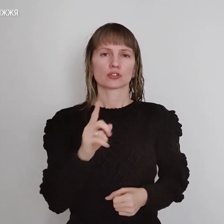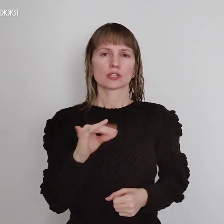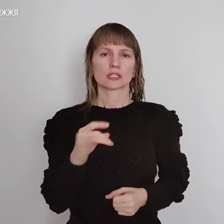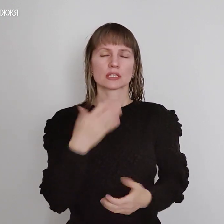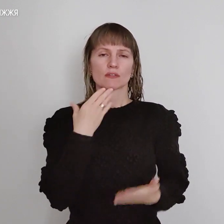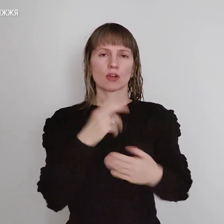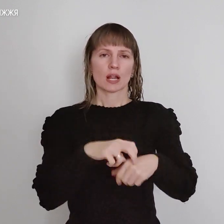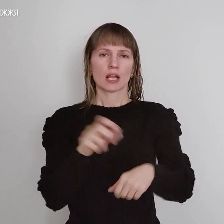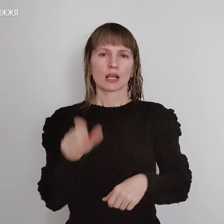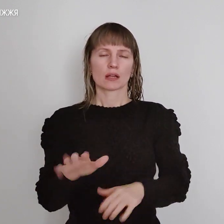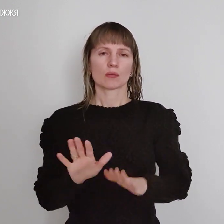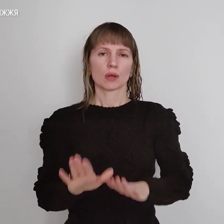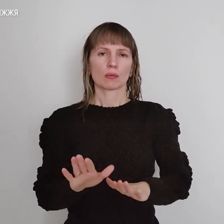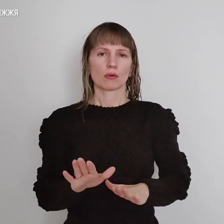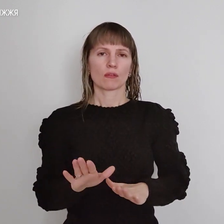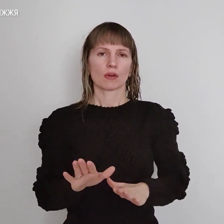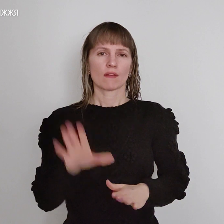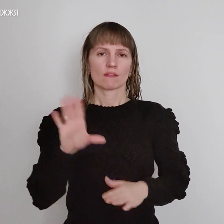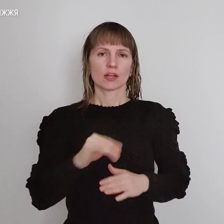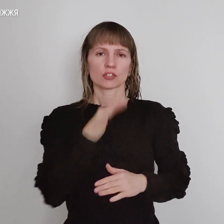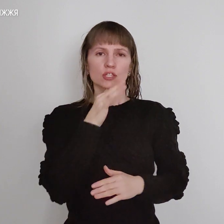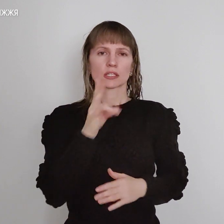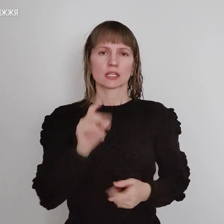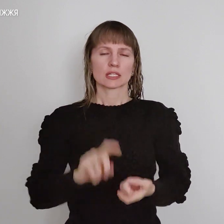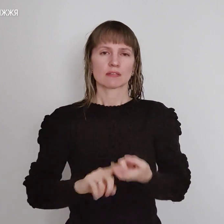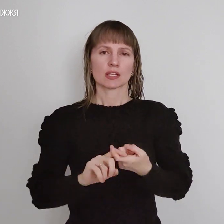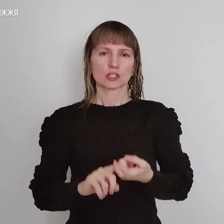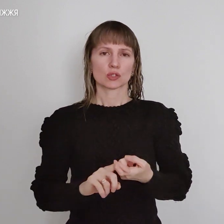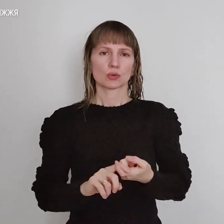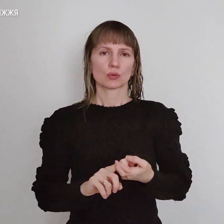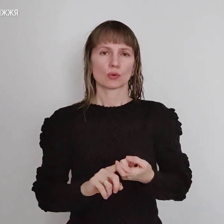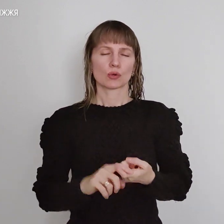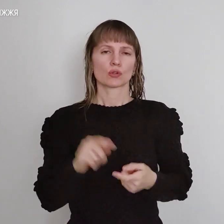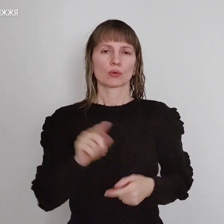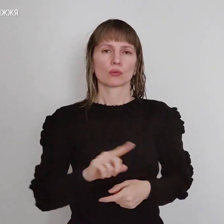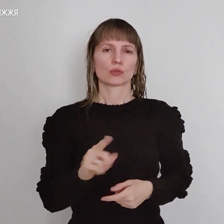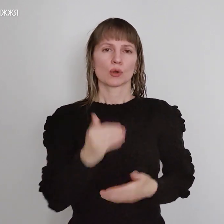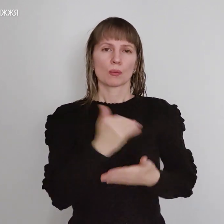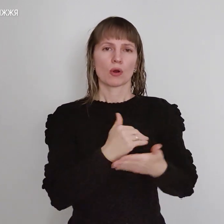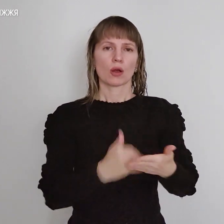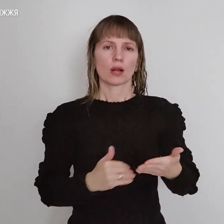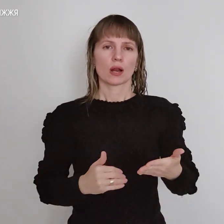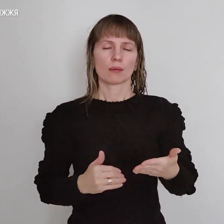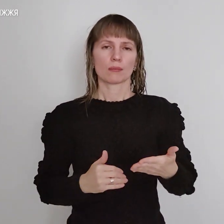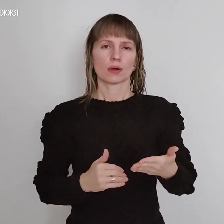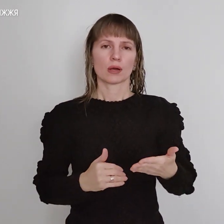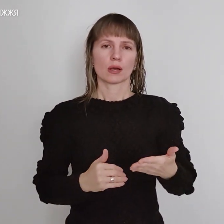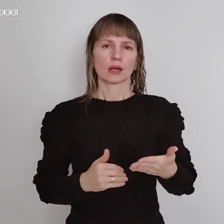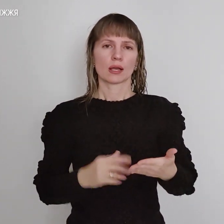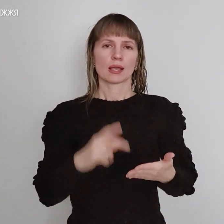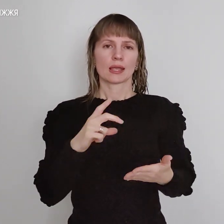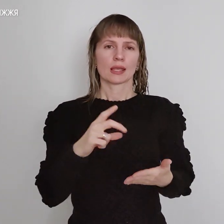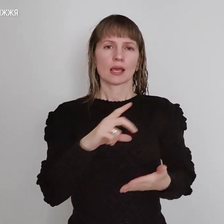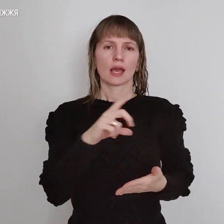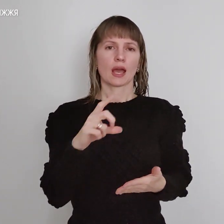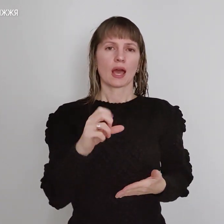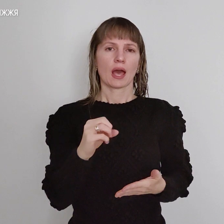лікаркою перебуває весь час на зв'язку. Тому що програма в ЄХЕЛСі не